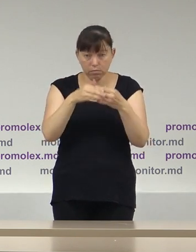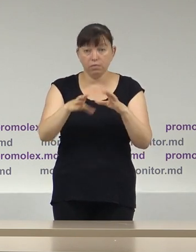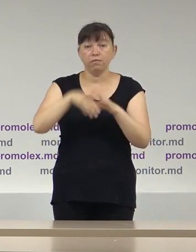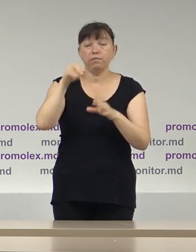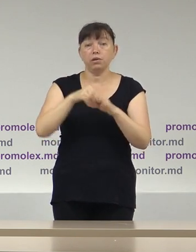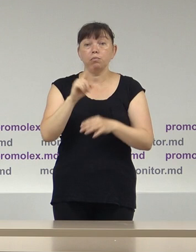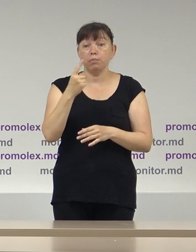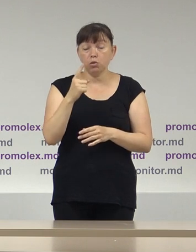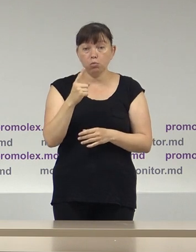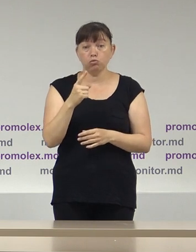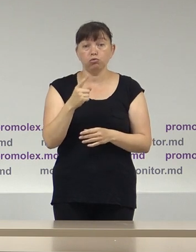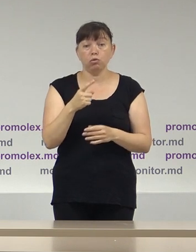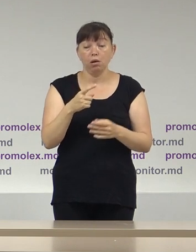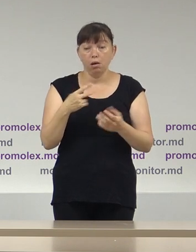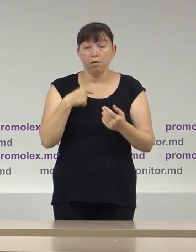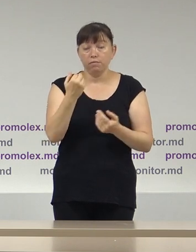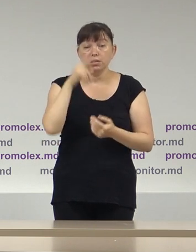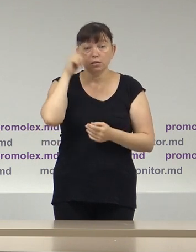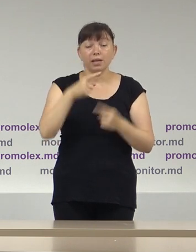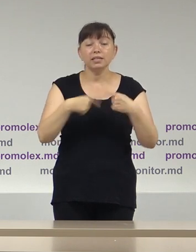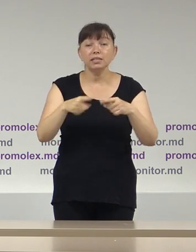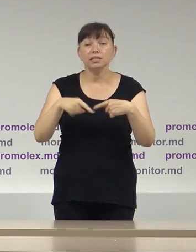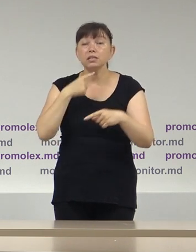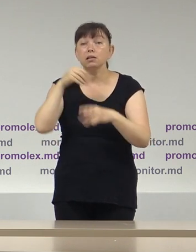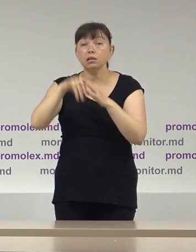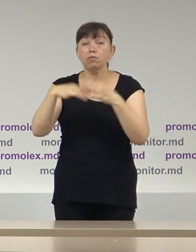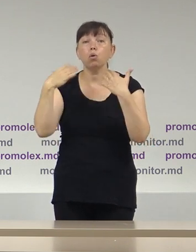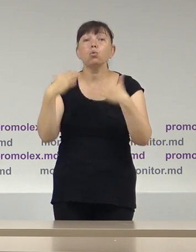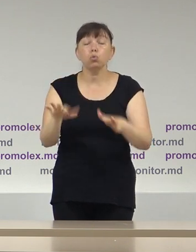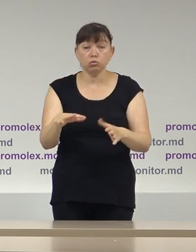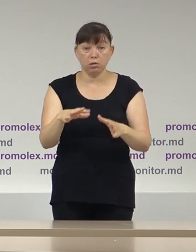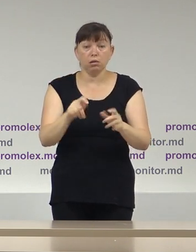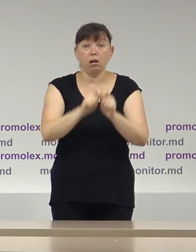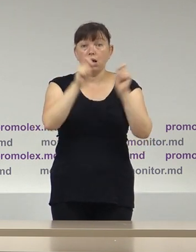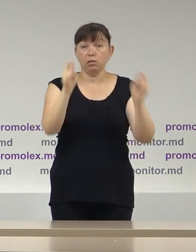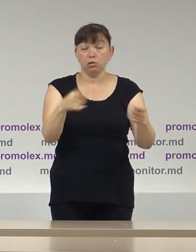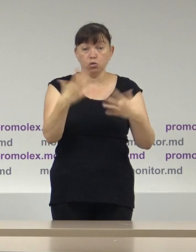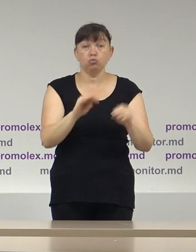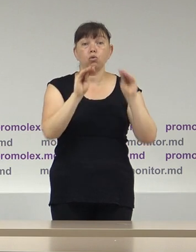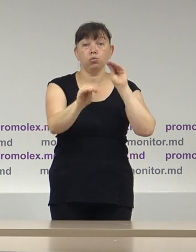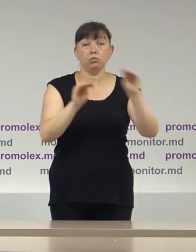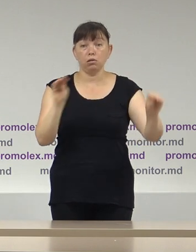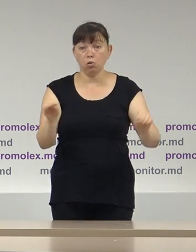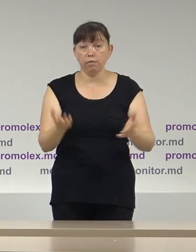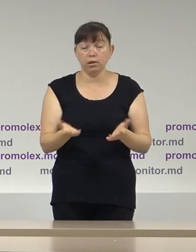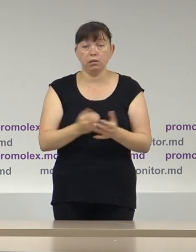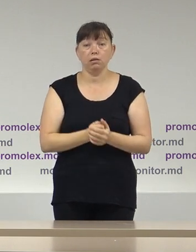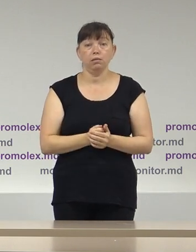ziul alegilor, pentru că, după cum bine cunoașteți, secțiile de votare sunt practic create, constituite și